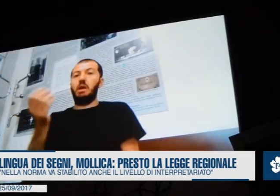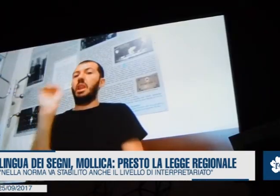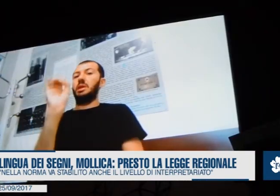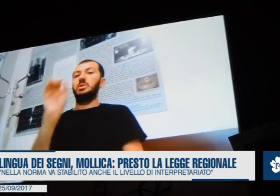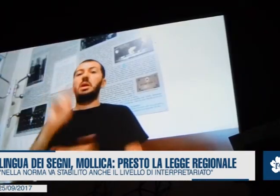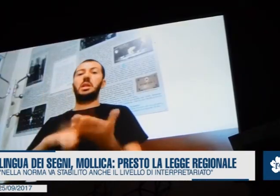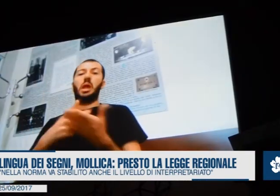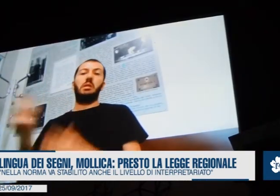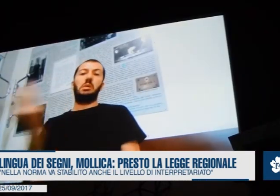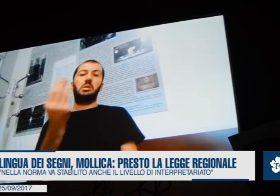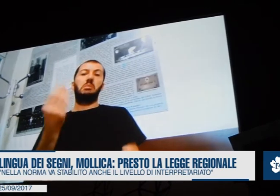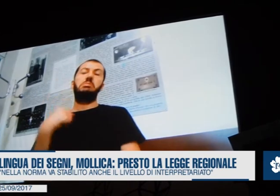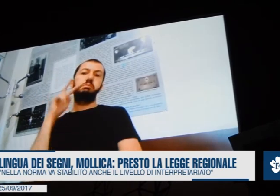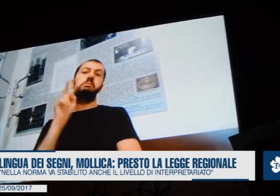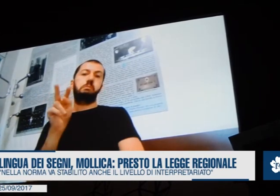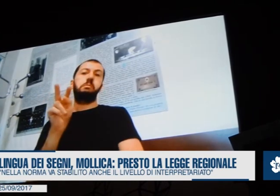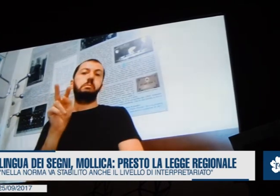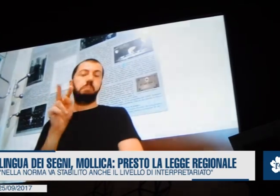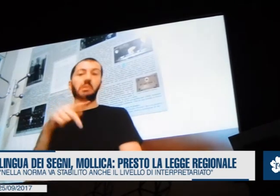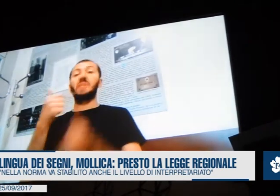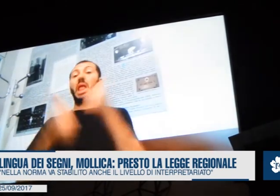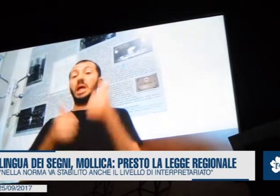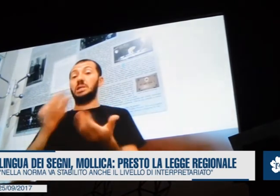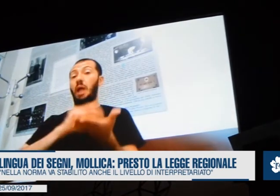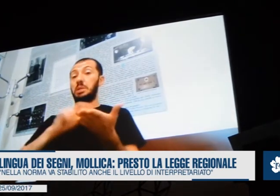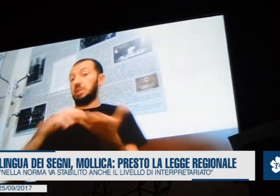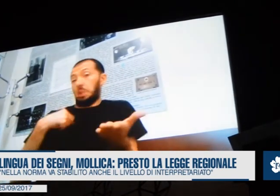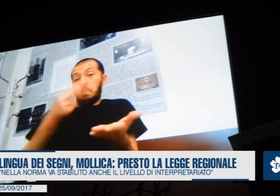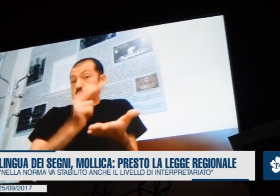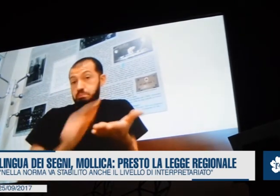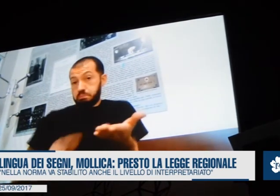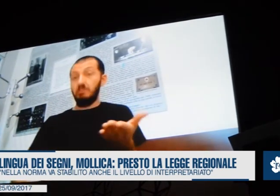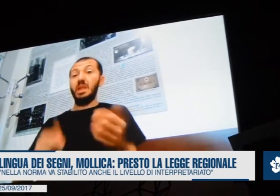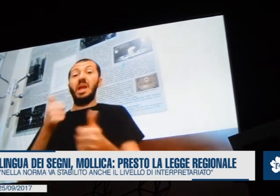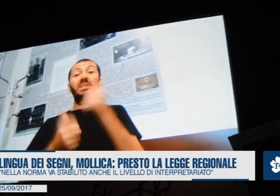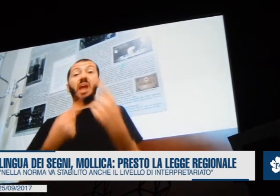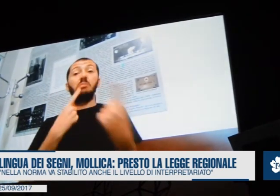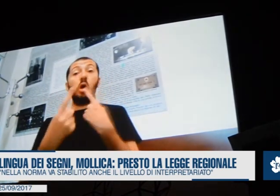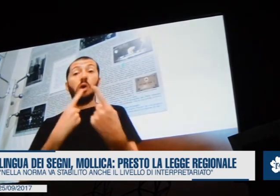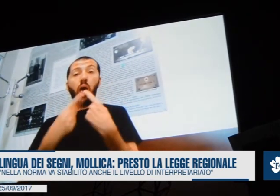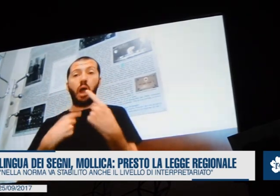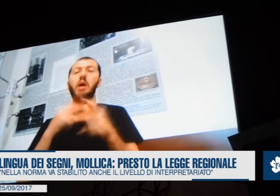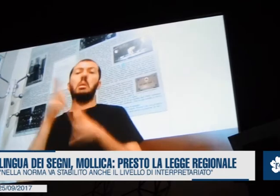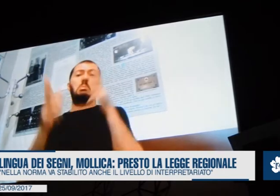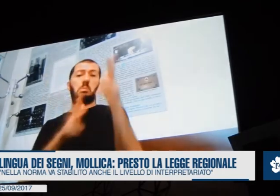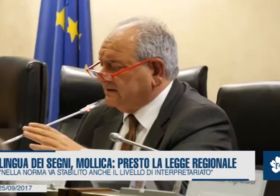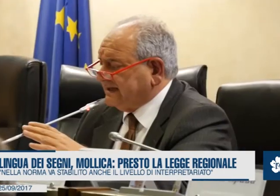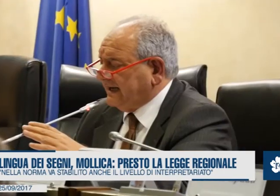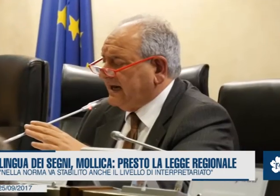proposta dall'Associazione Vicolè per far conoscere il dinamismo del Festival Internazionale del Cinema Sordo di Roma.